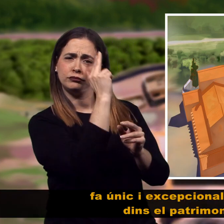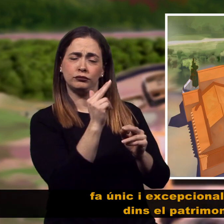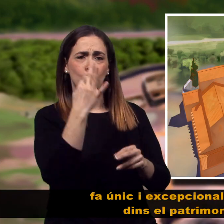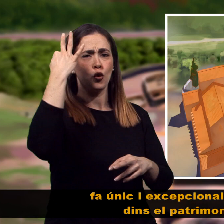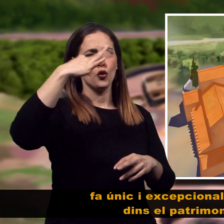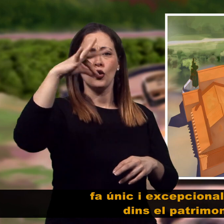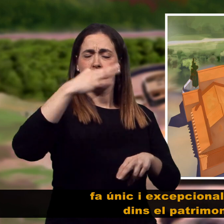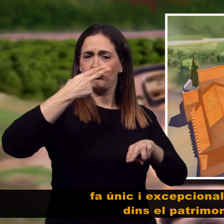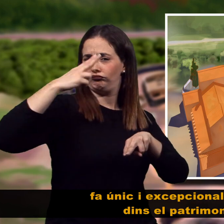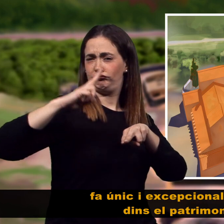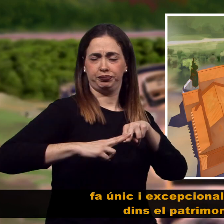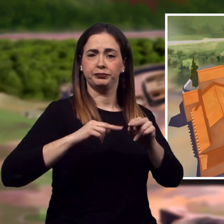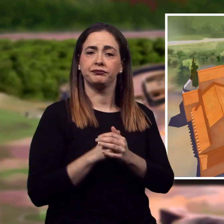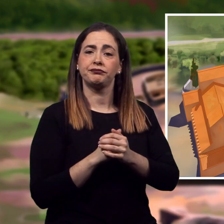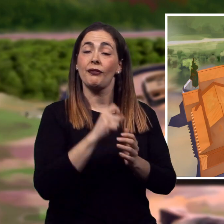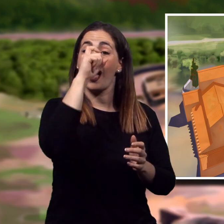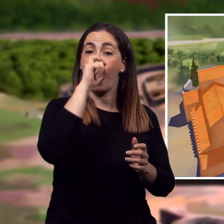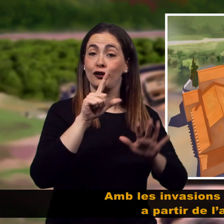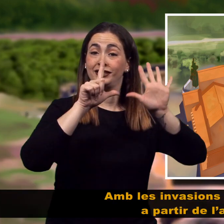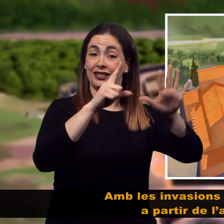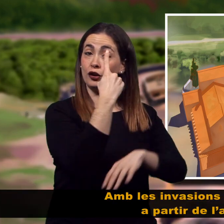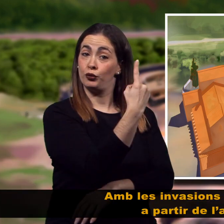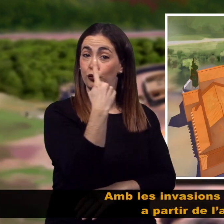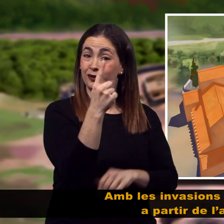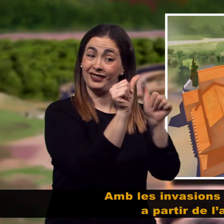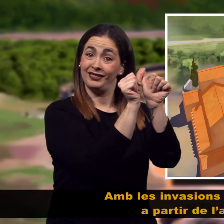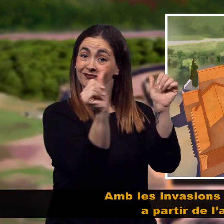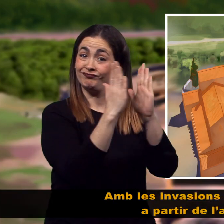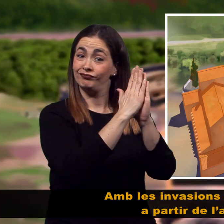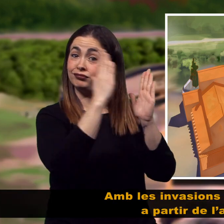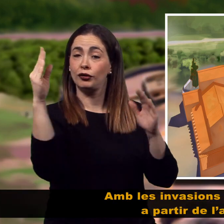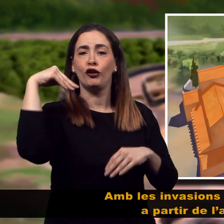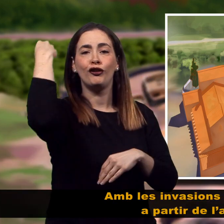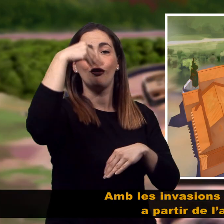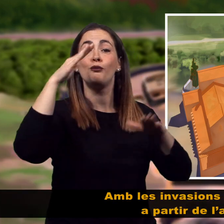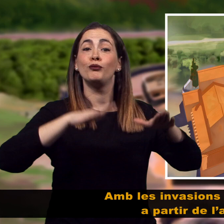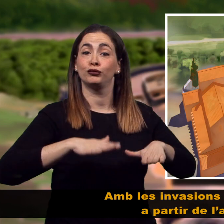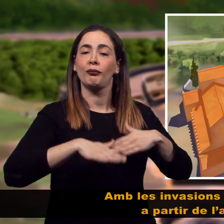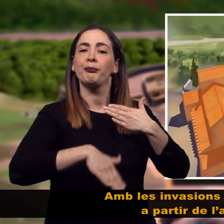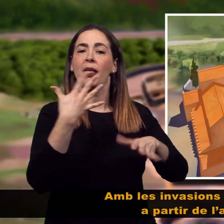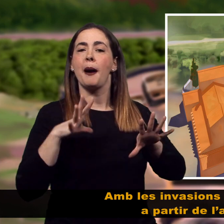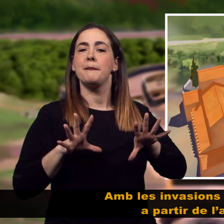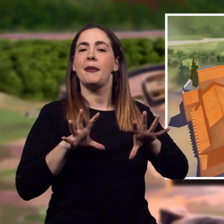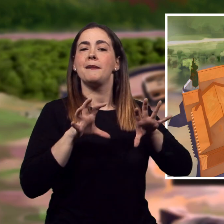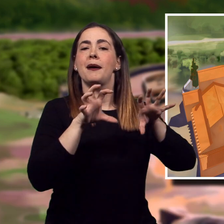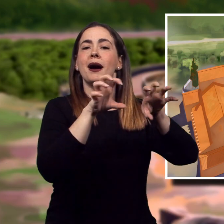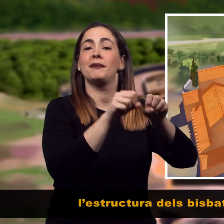aquest conjunt dins el patrimoni europeu. Amb les invasions musulmanes, a partir de l'any 711, l'estructura dels